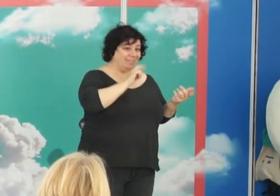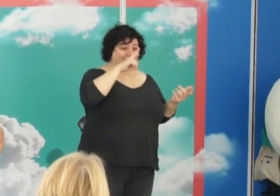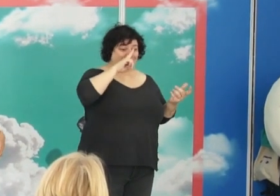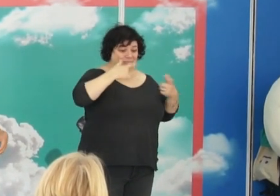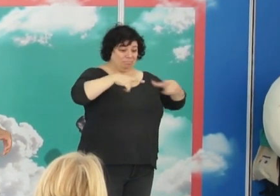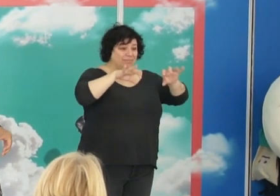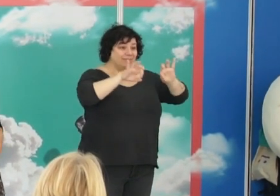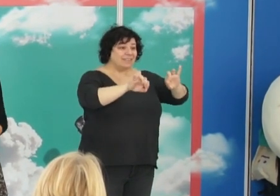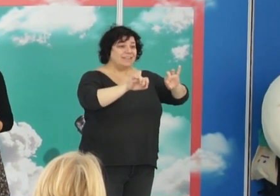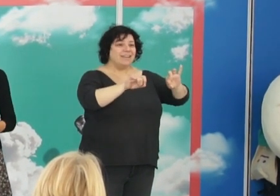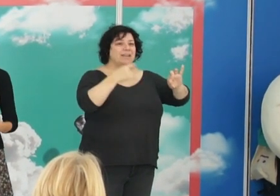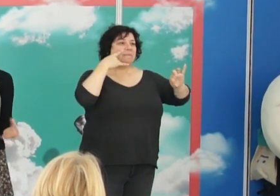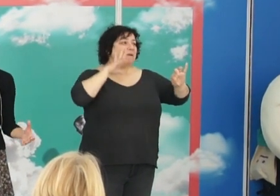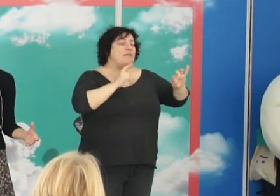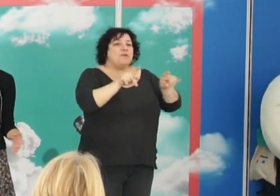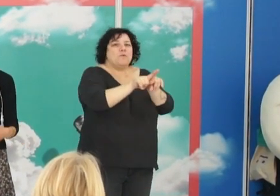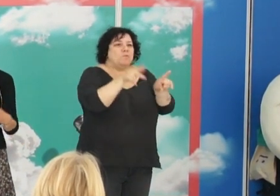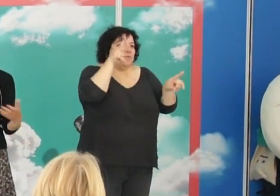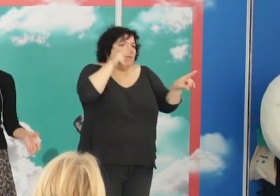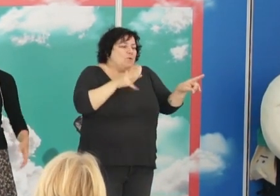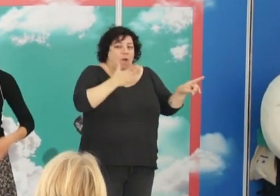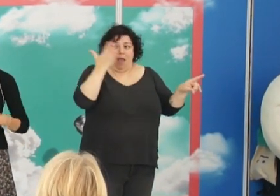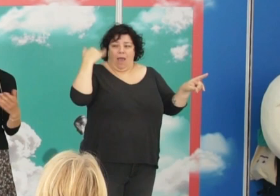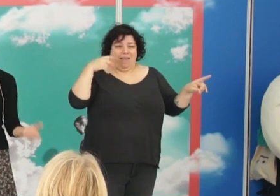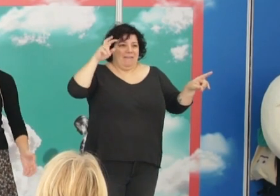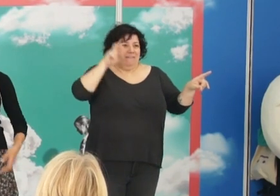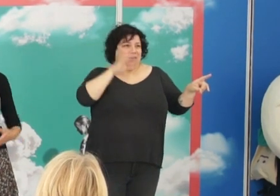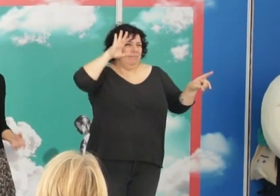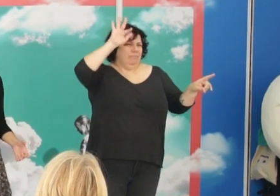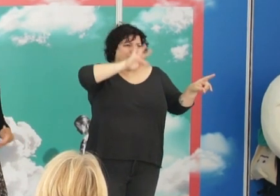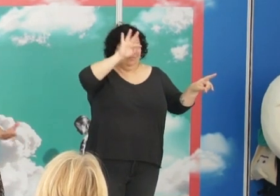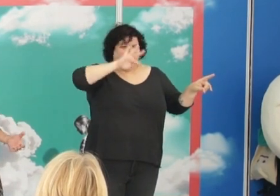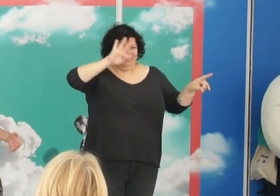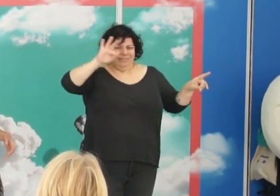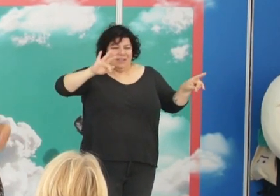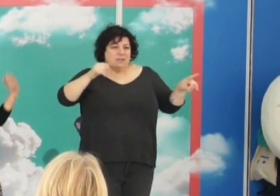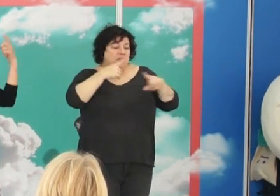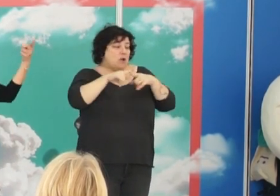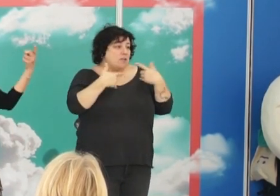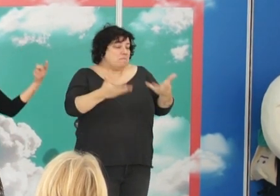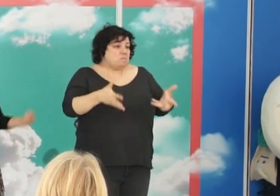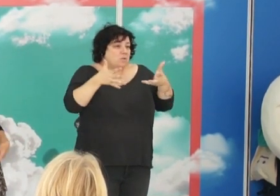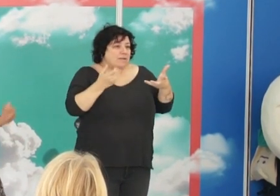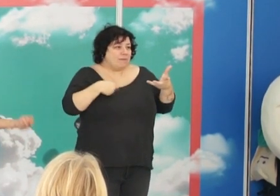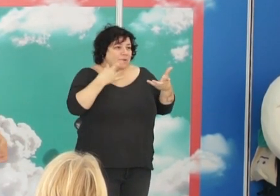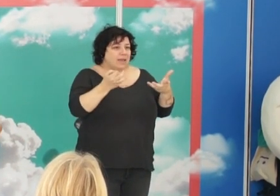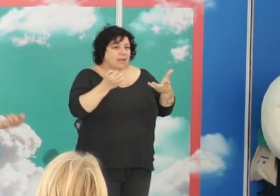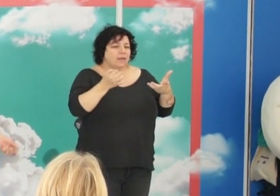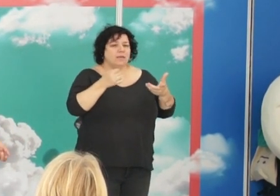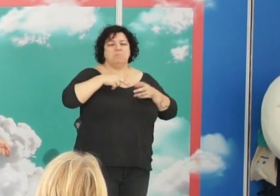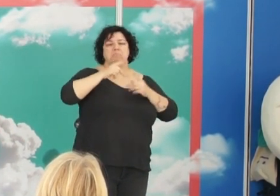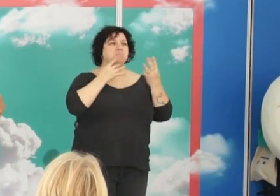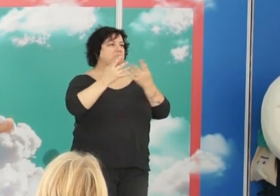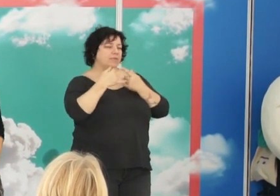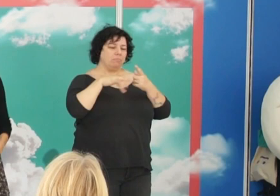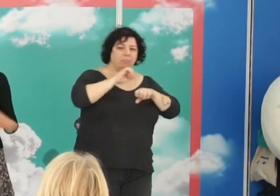área me parece un verdadero lujo. sea, yo estuve ayer escuchando las charlas y demás, es una cosa que me encanta. Es eso, es que pasa, la